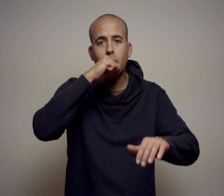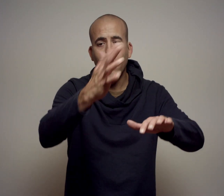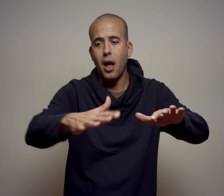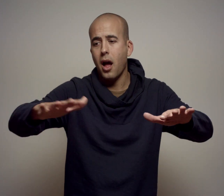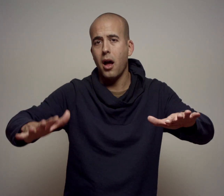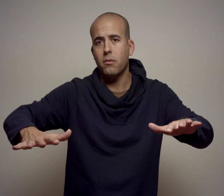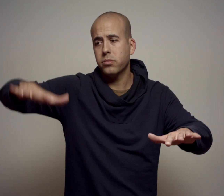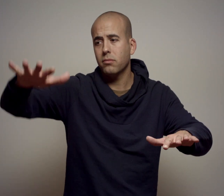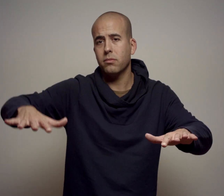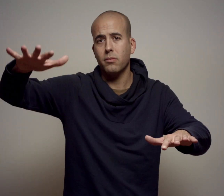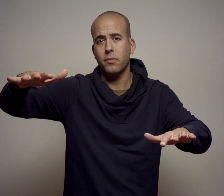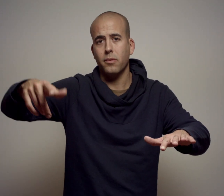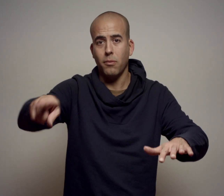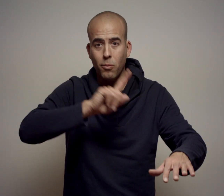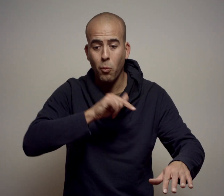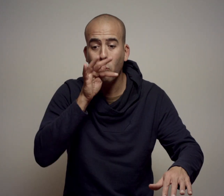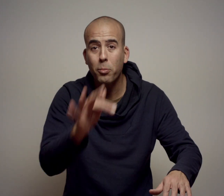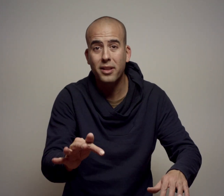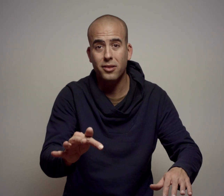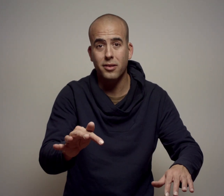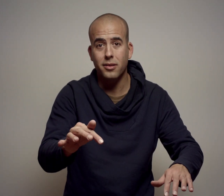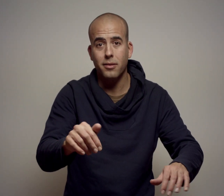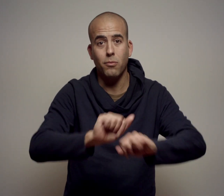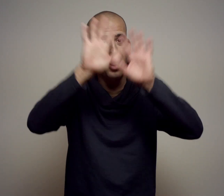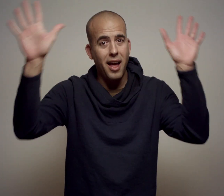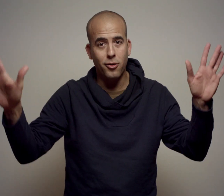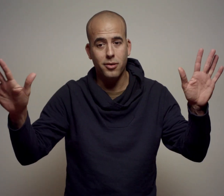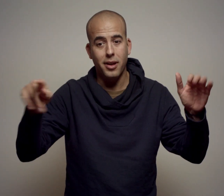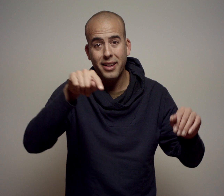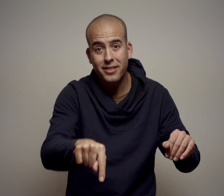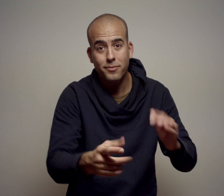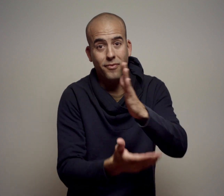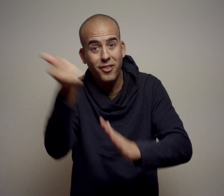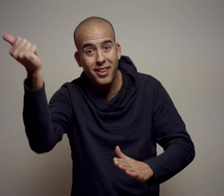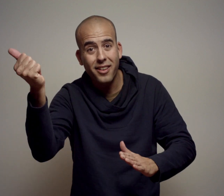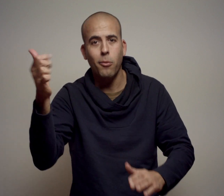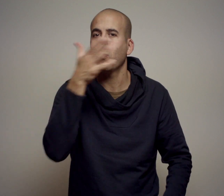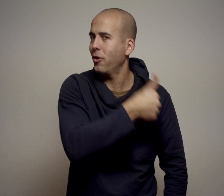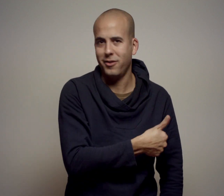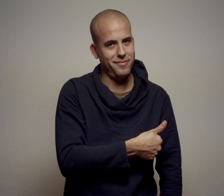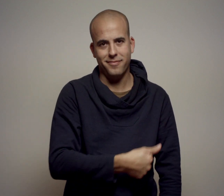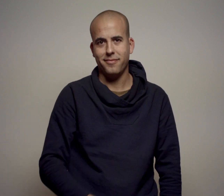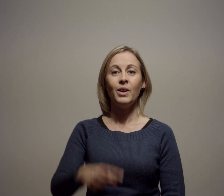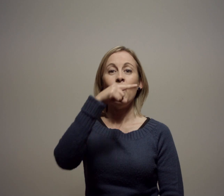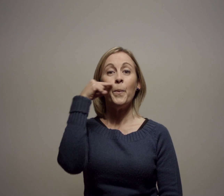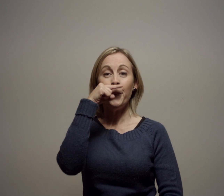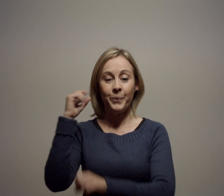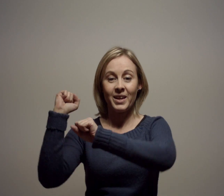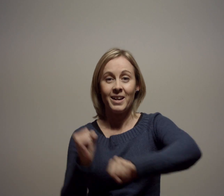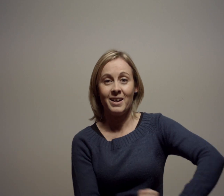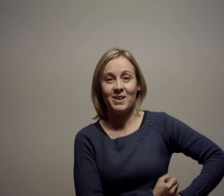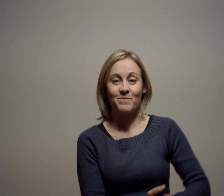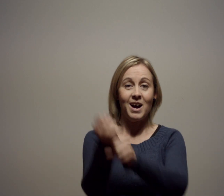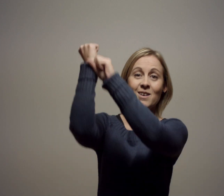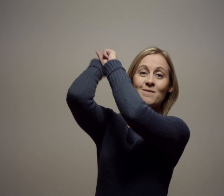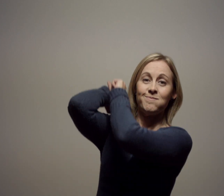El batec de la mar m'és una prometença molt clara, indefugible, com l